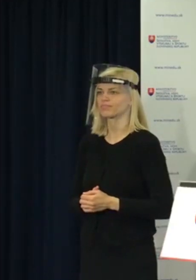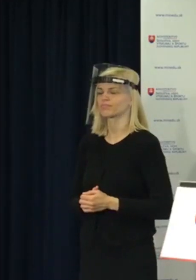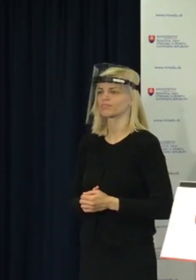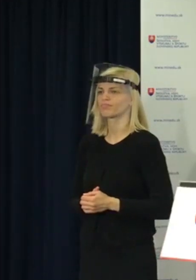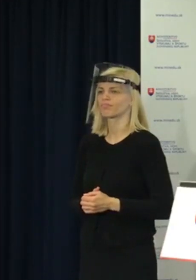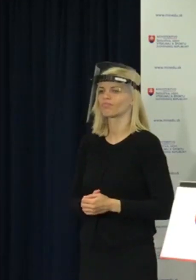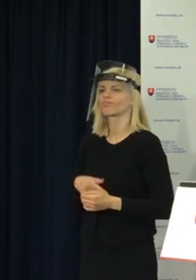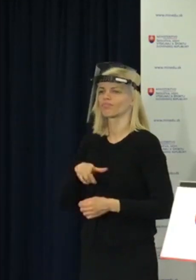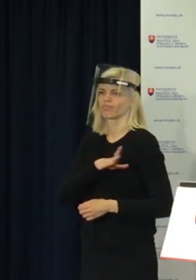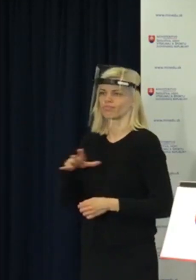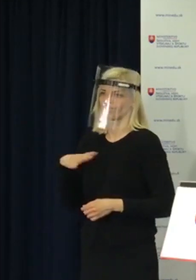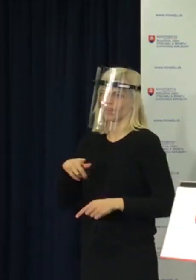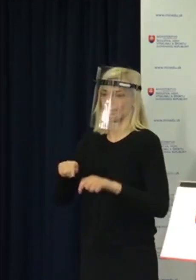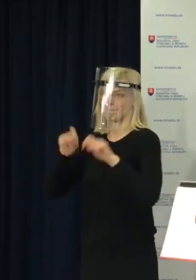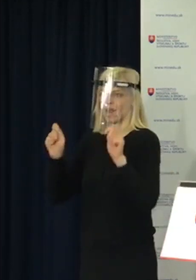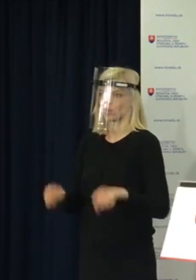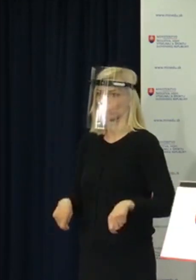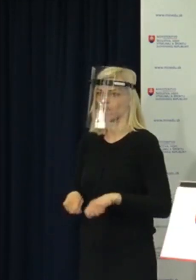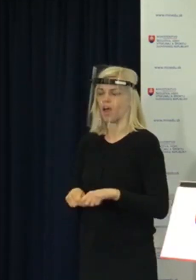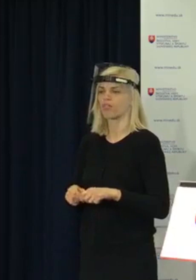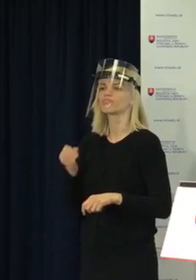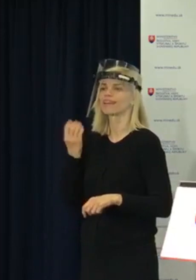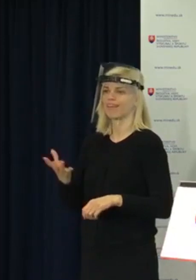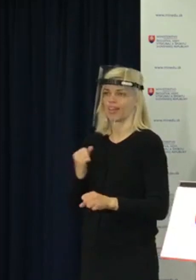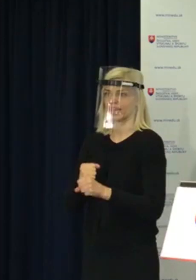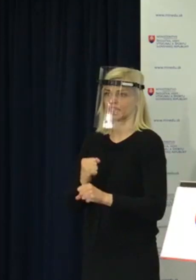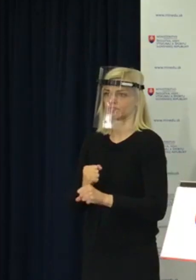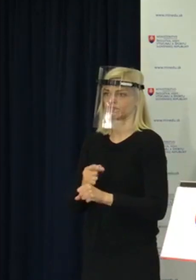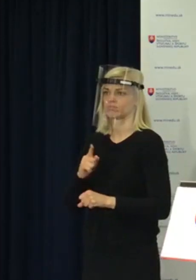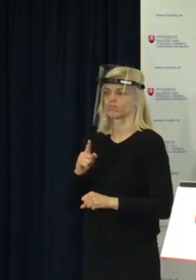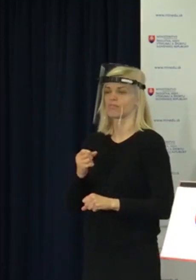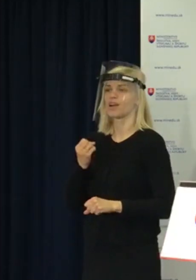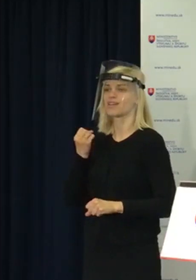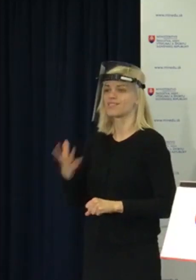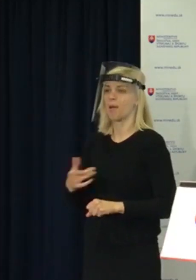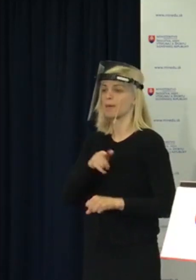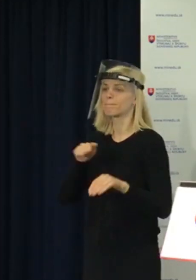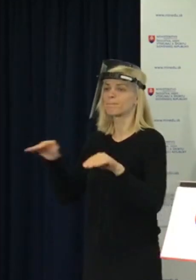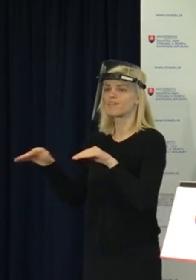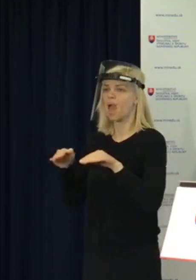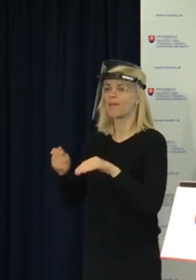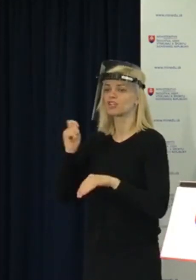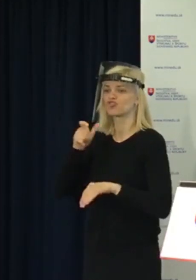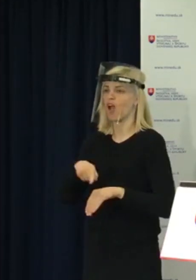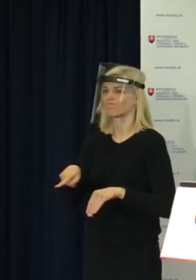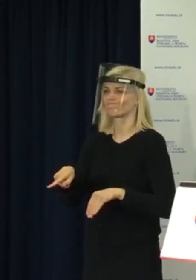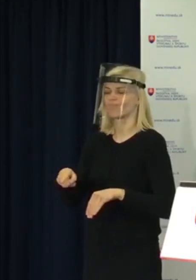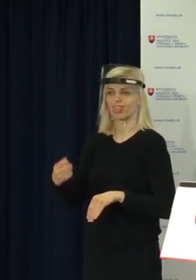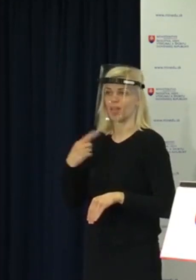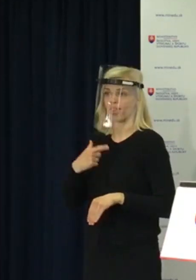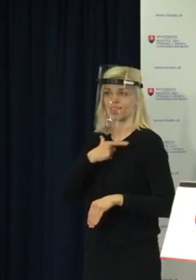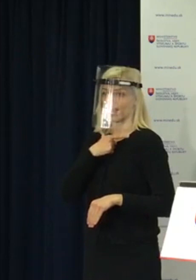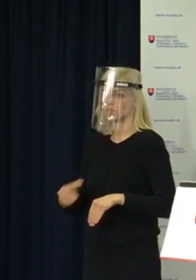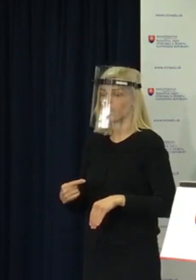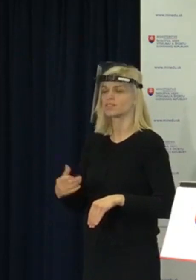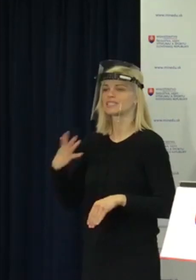Klasická maturita môže sa udiať vtedy, ak žiak nesúhlasí s týmto priemerom a teda tou známkou a požiada